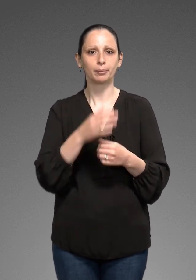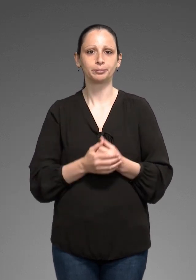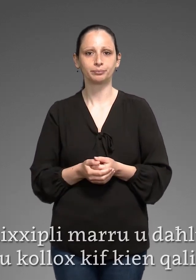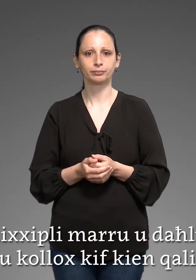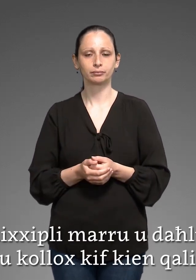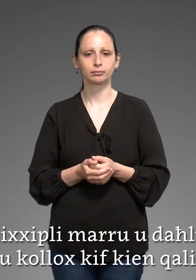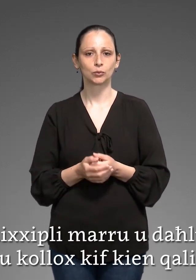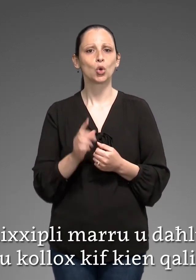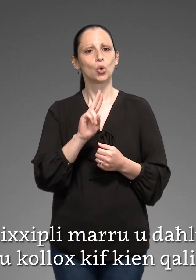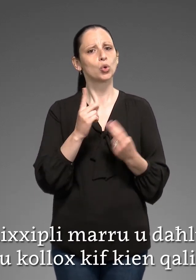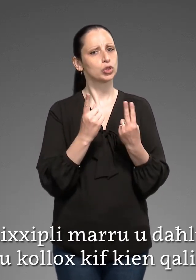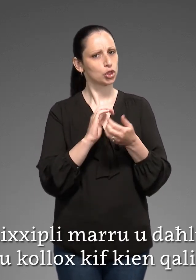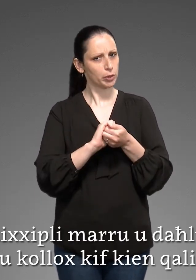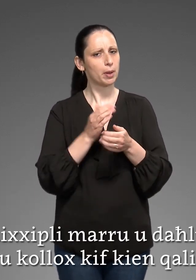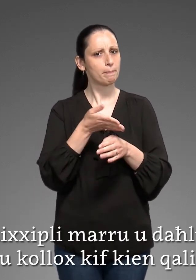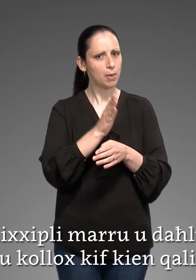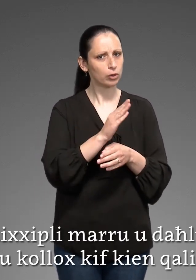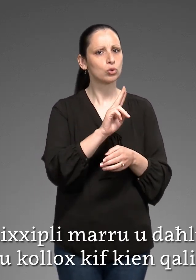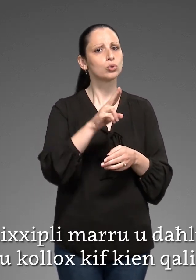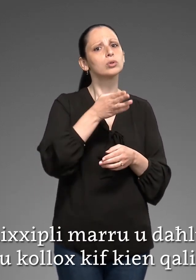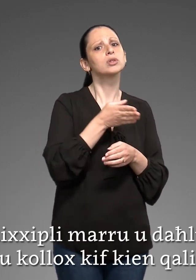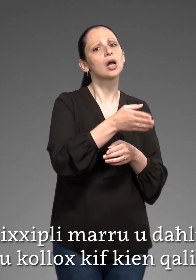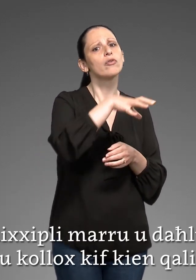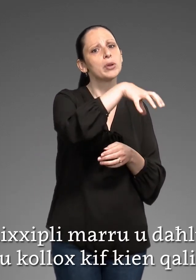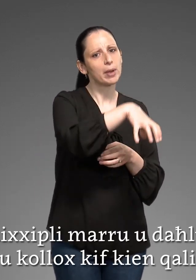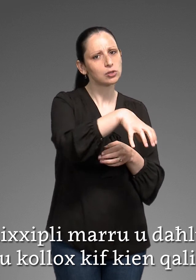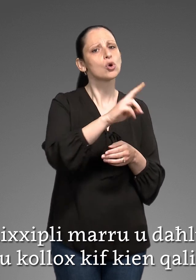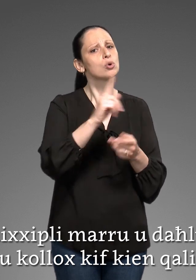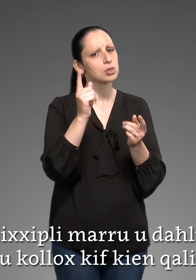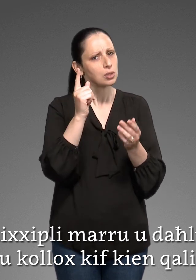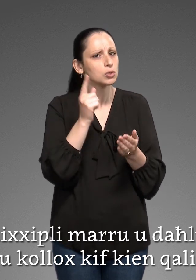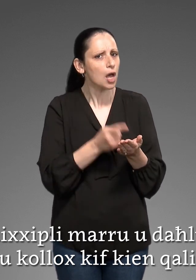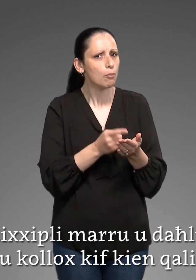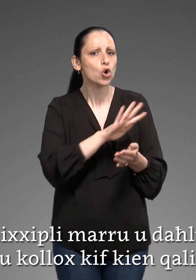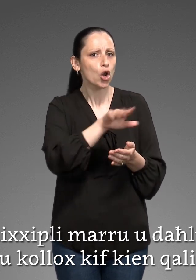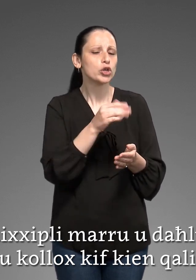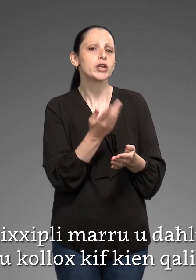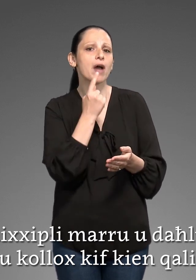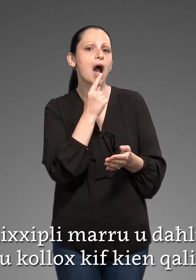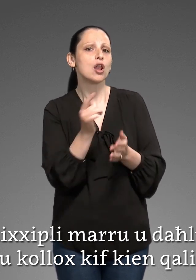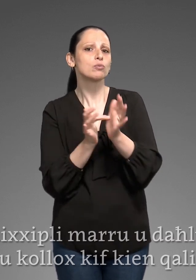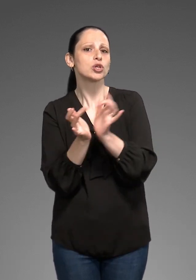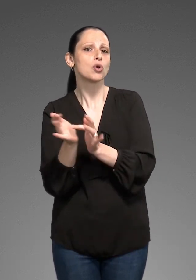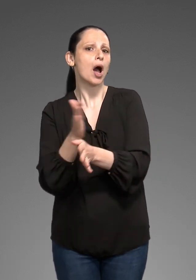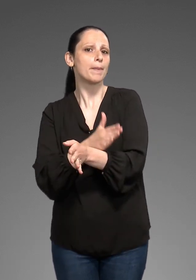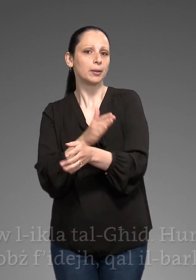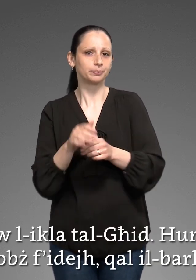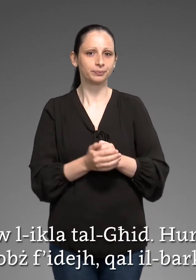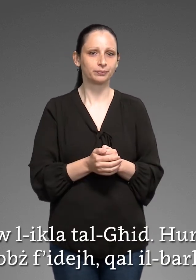Uddixi pli marru U daħlu fil-belt U sabbu kollox Kifkien għalilomu U